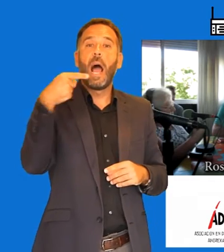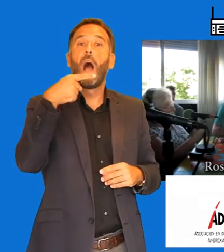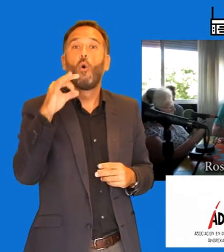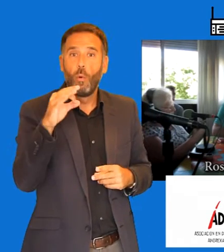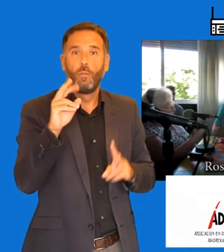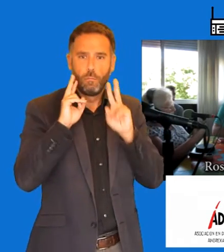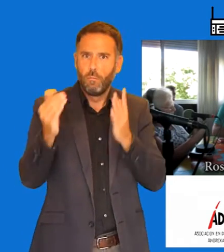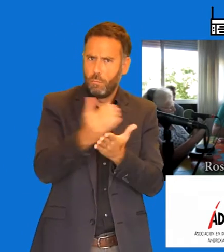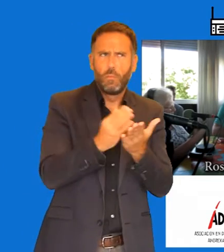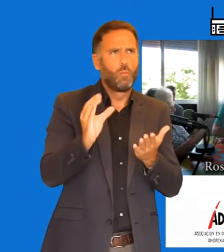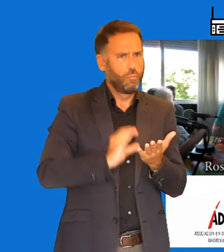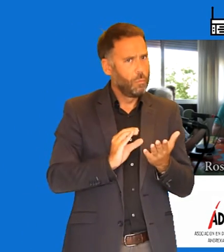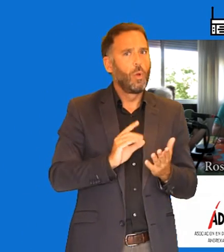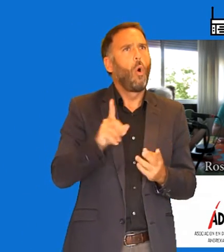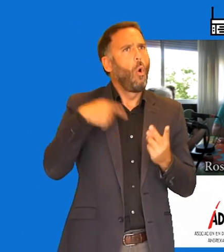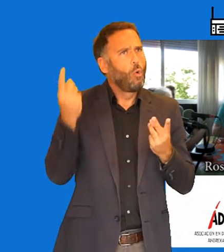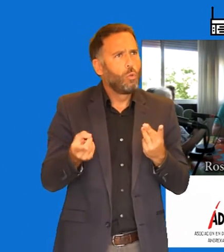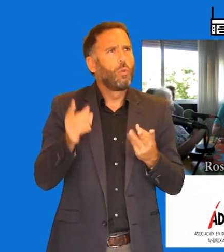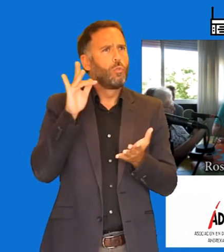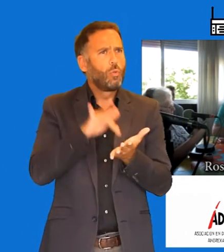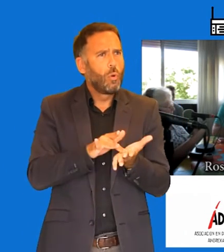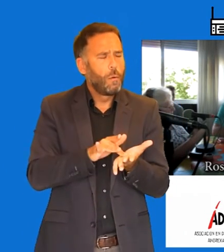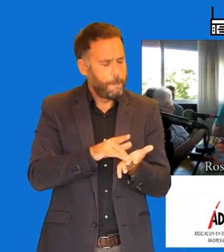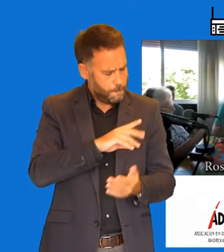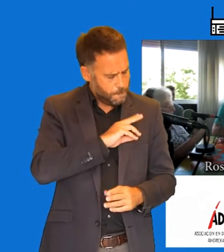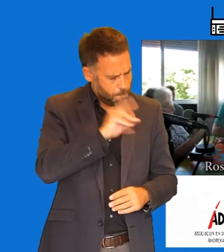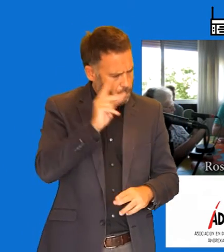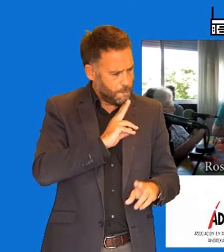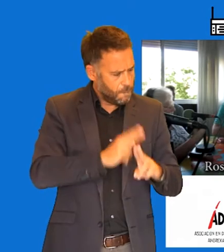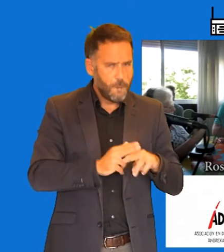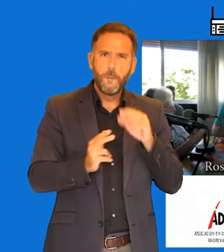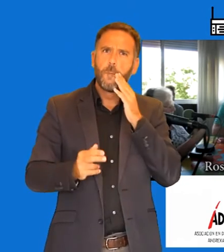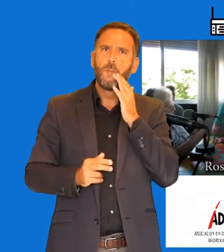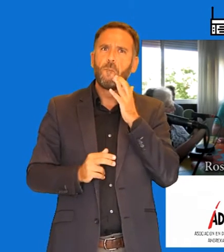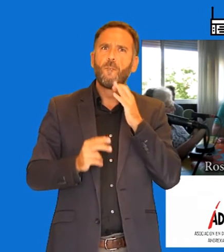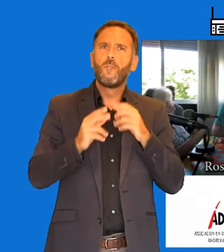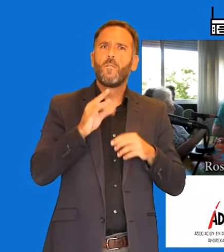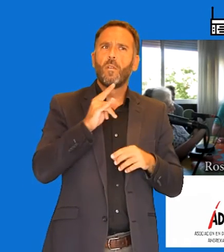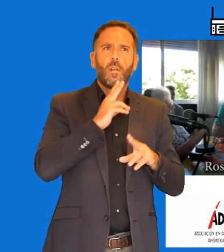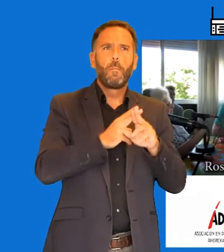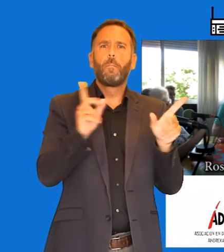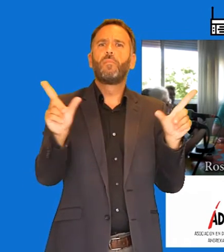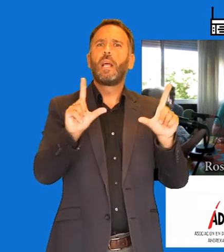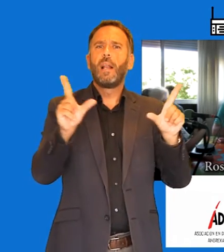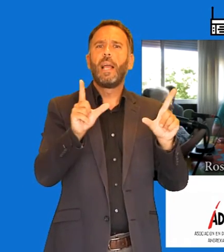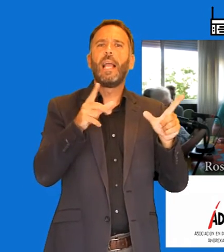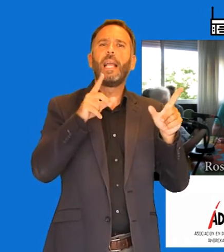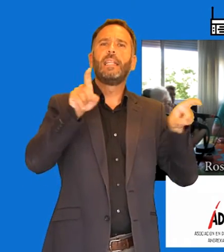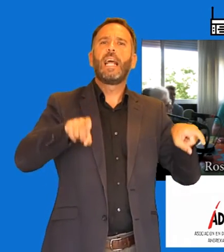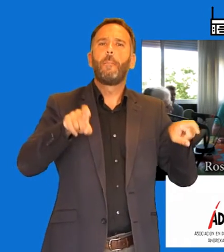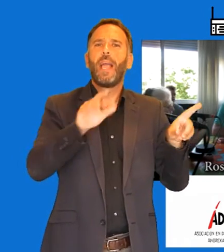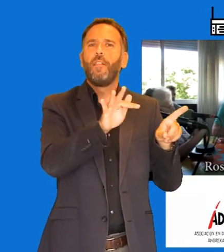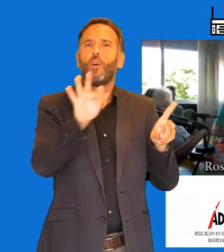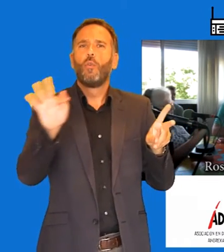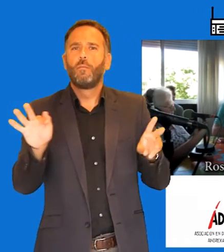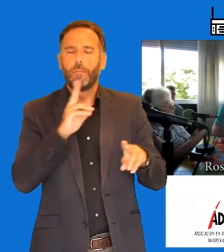que me tocó otro más, ¿cómo se llama? El que sale ahora en el intermedio, ¿eh? En el intermedio. Dani. Dani